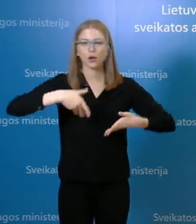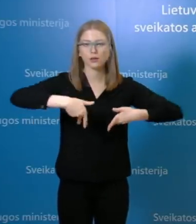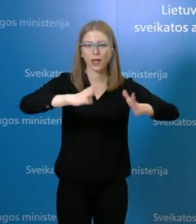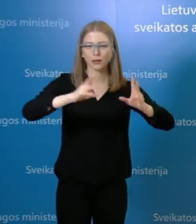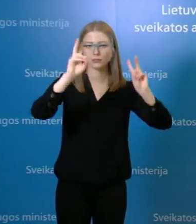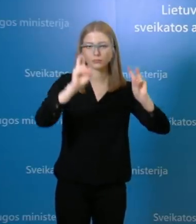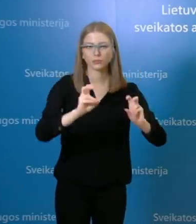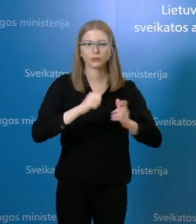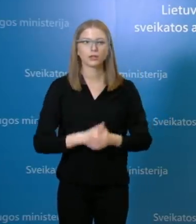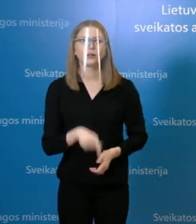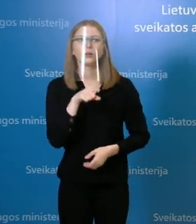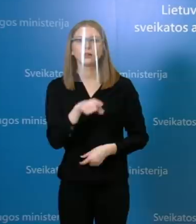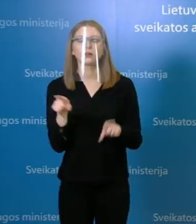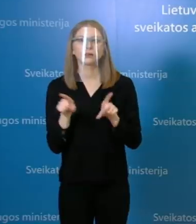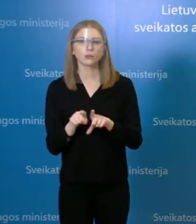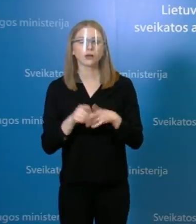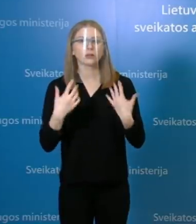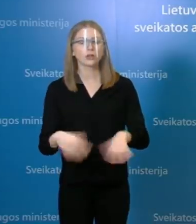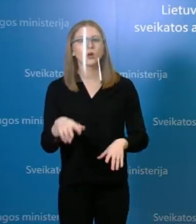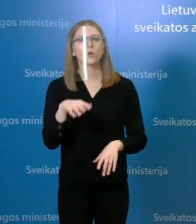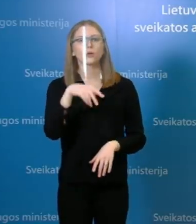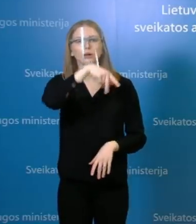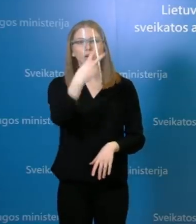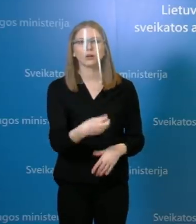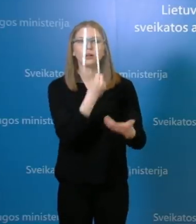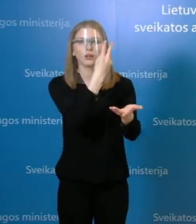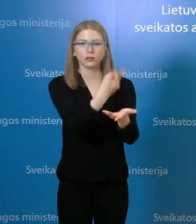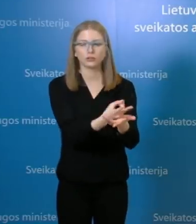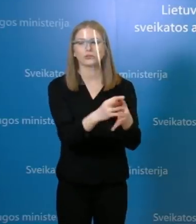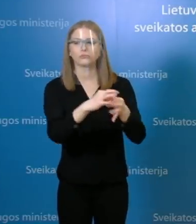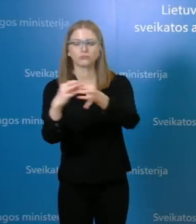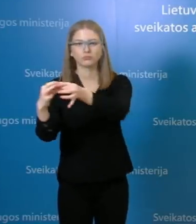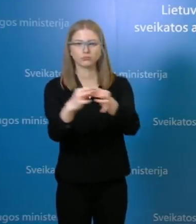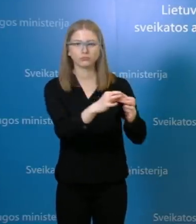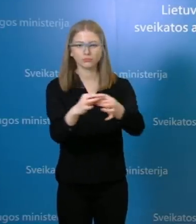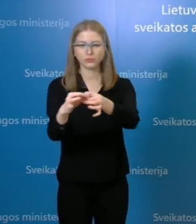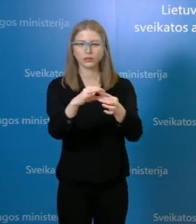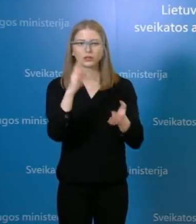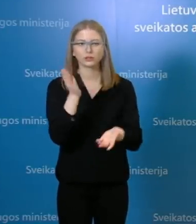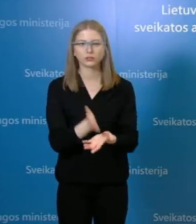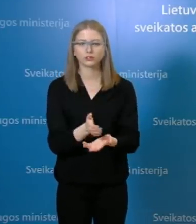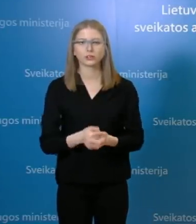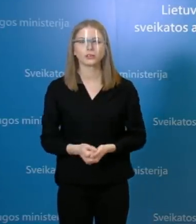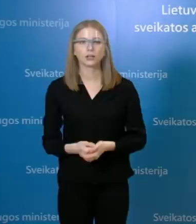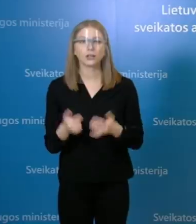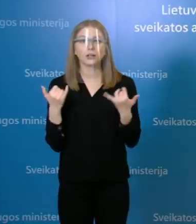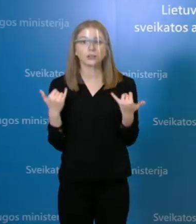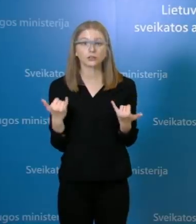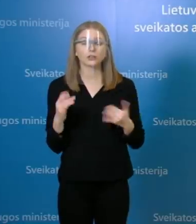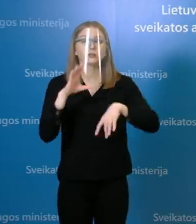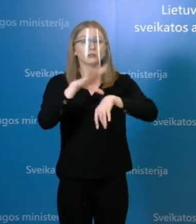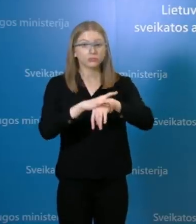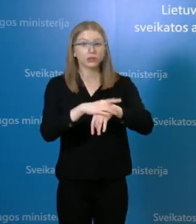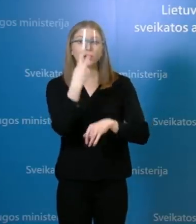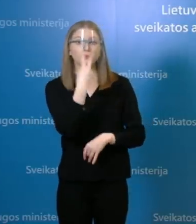pakir pristatytas Respublikinės Vilniaus universitetinės ligoninės atvejais yra susijęs, tiek ir šiandien gautas. Taigi ši